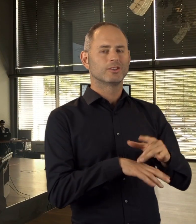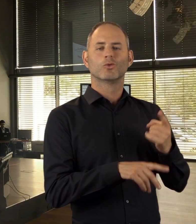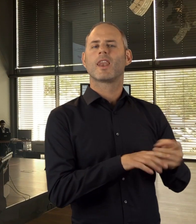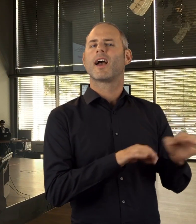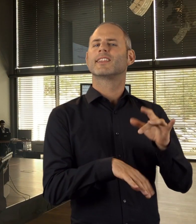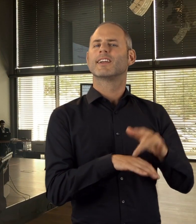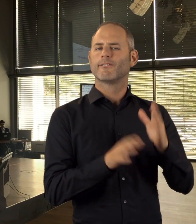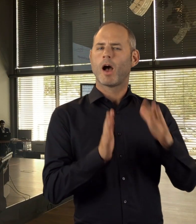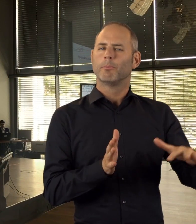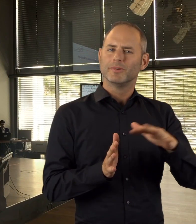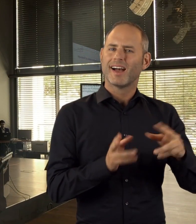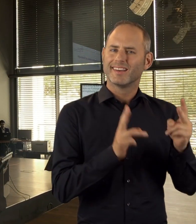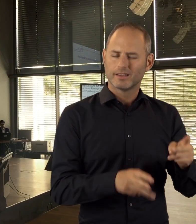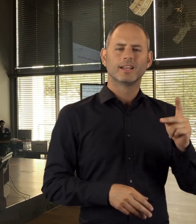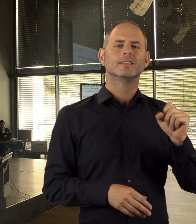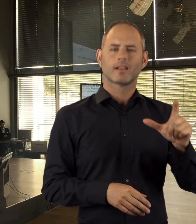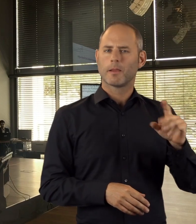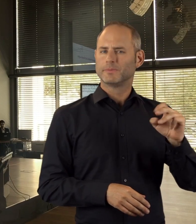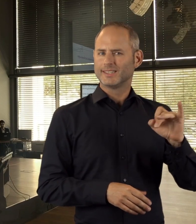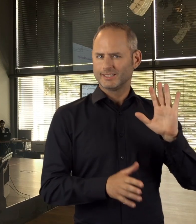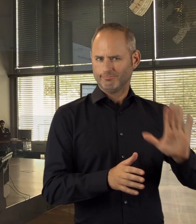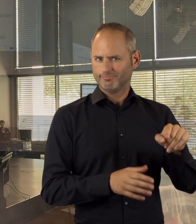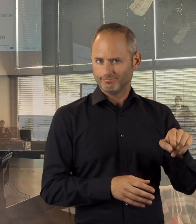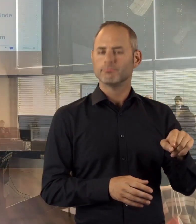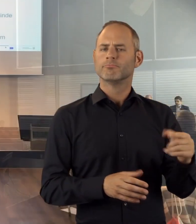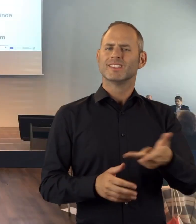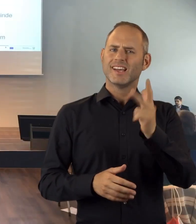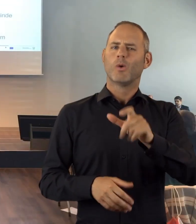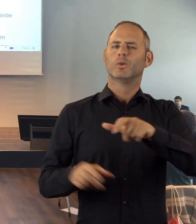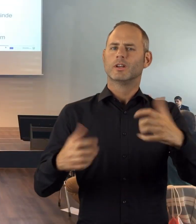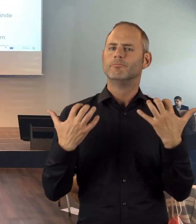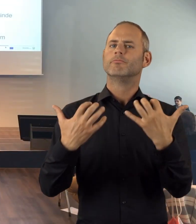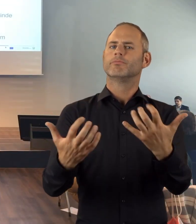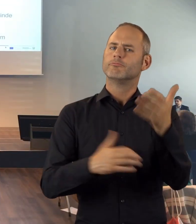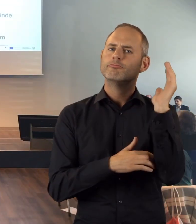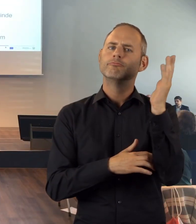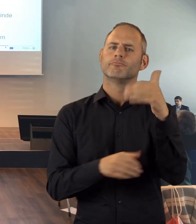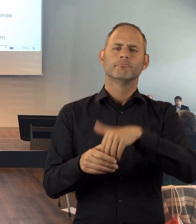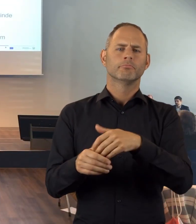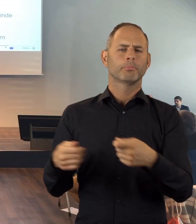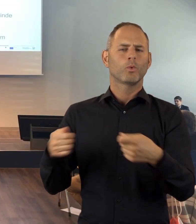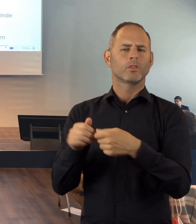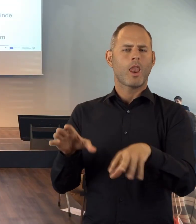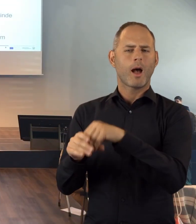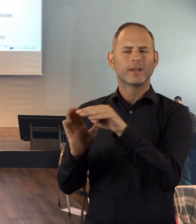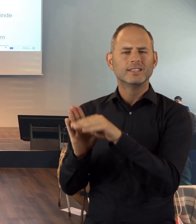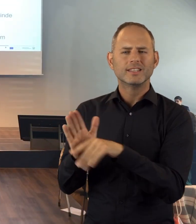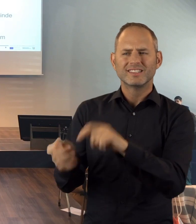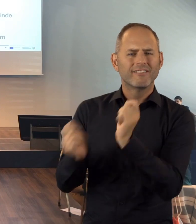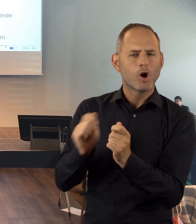Fachbereichs Recht beim KSL MSI, hielt vor über 300 Gästen einen Vortrag über die Reform des Bundesteilhabegesetzes und seine praktischen